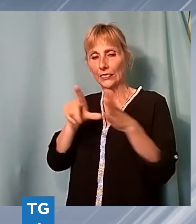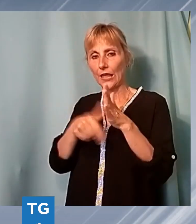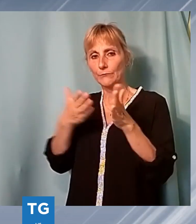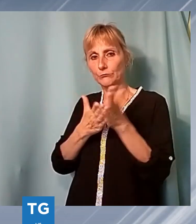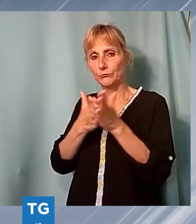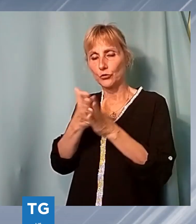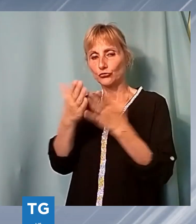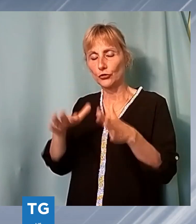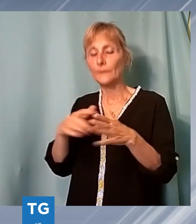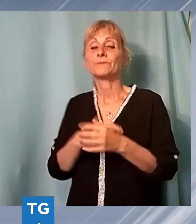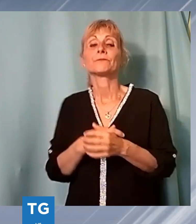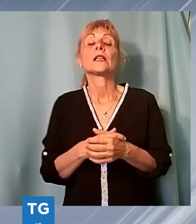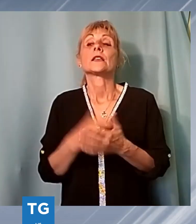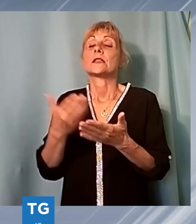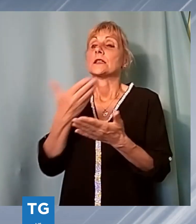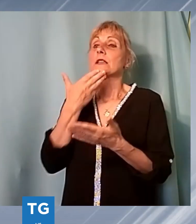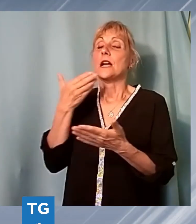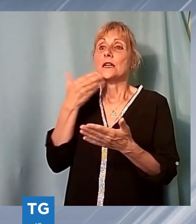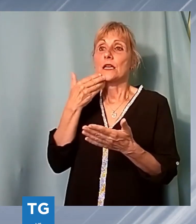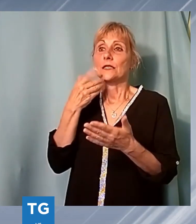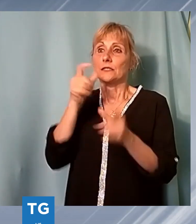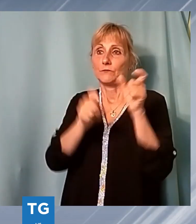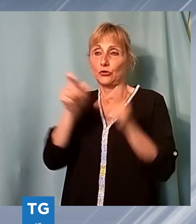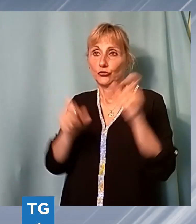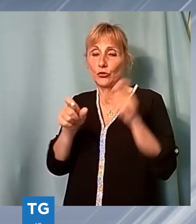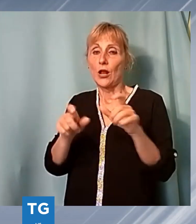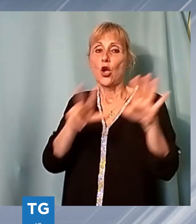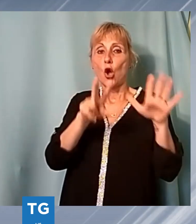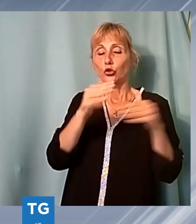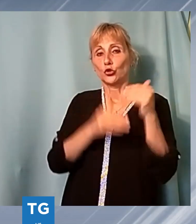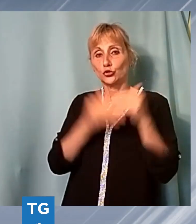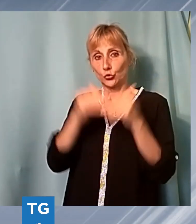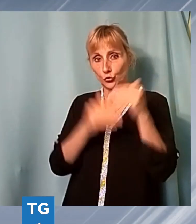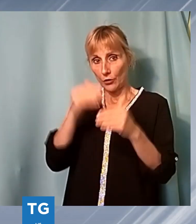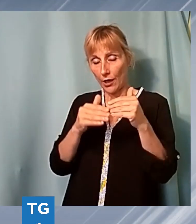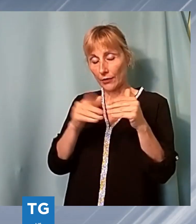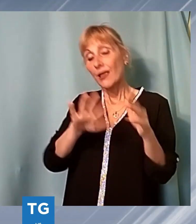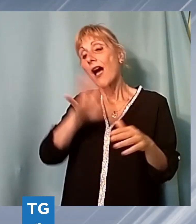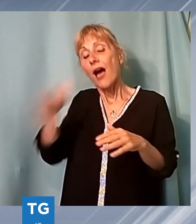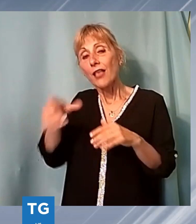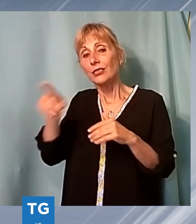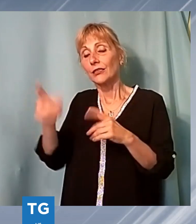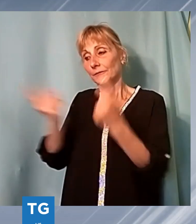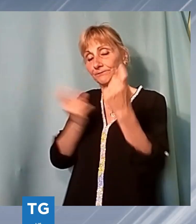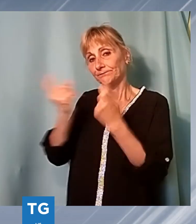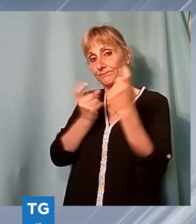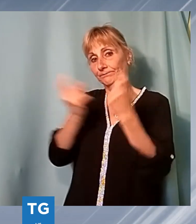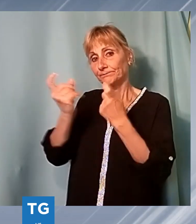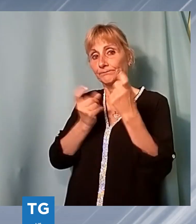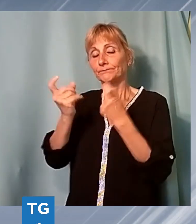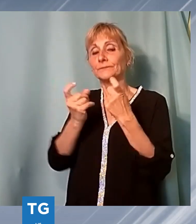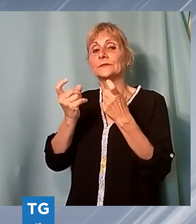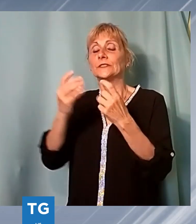ora sono otto strutturati e il resto dei medici viene dagli altri territori.